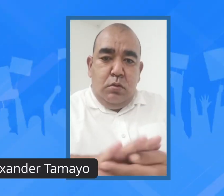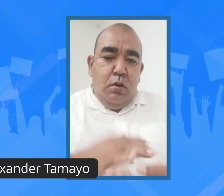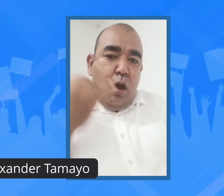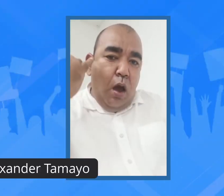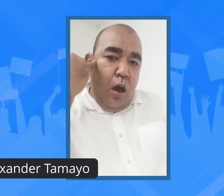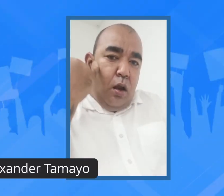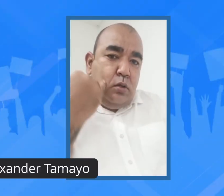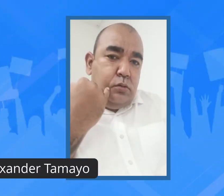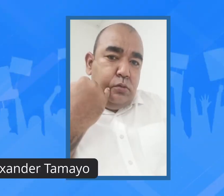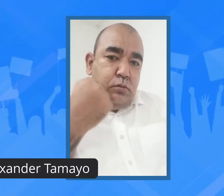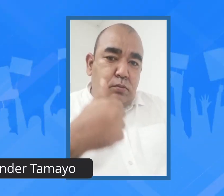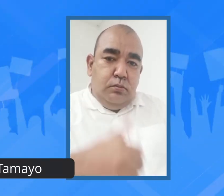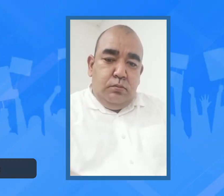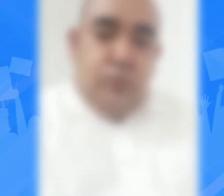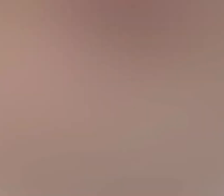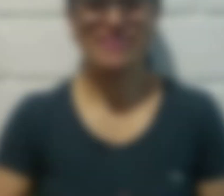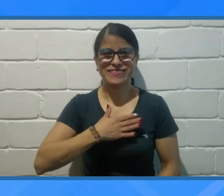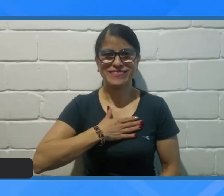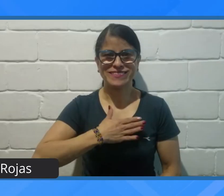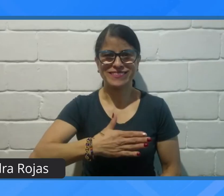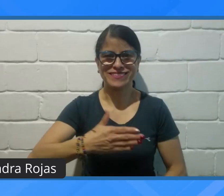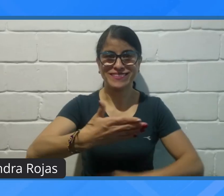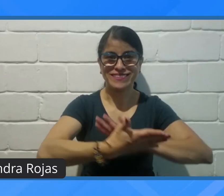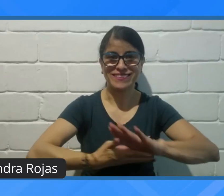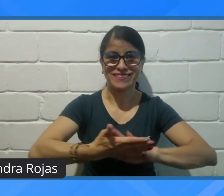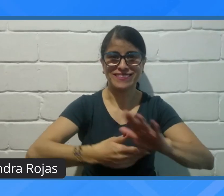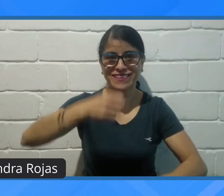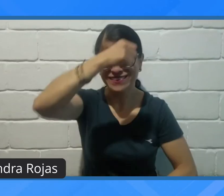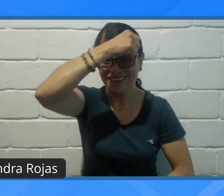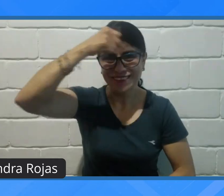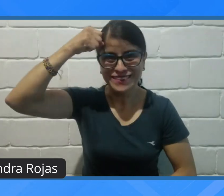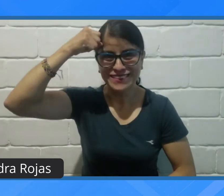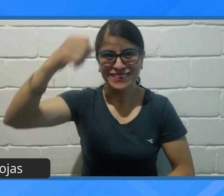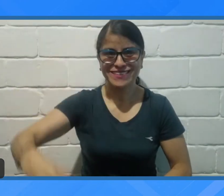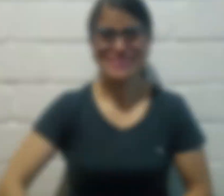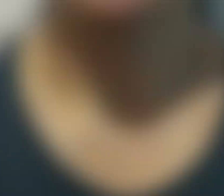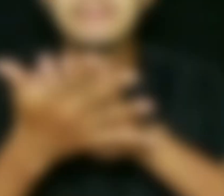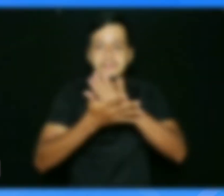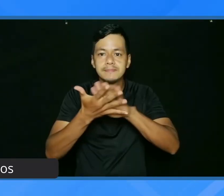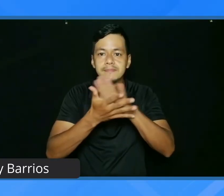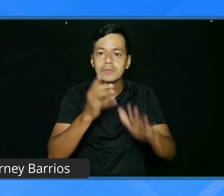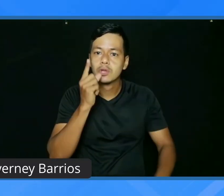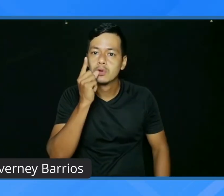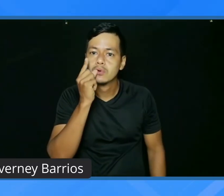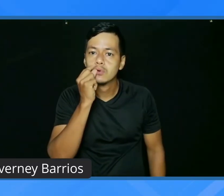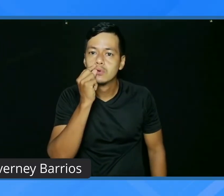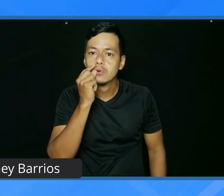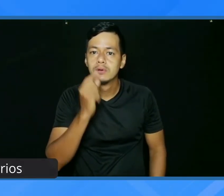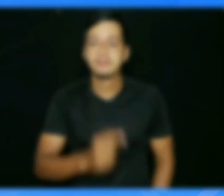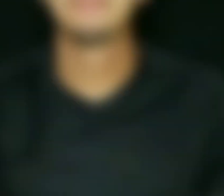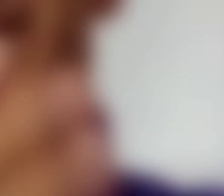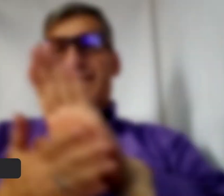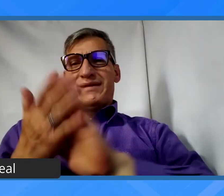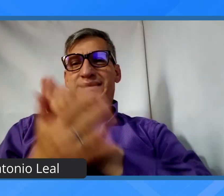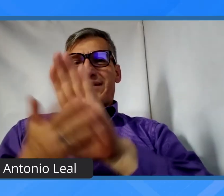Alexander Tamayo. Mucho gusto, soy Sandra Rojas. Soy Duberney Barrios.